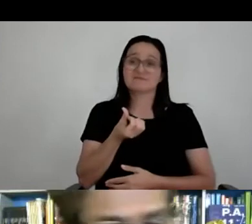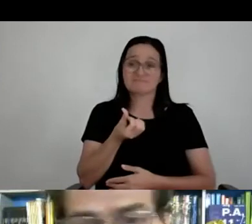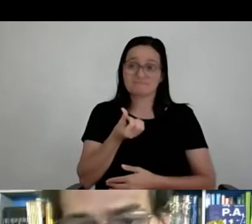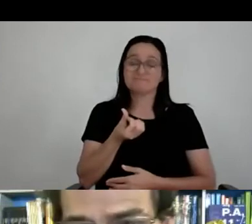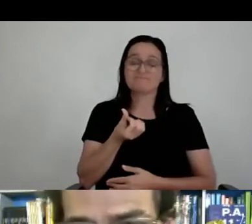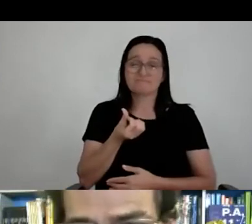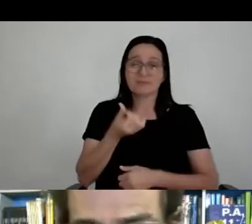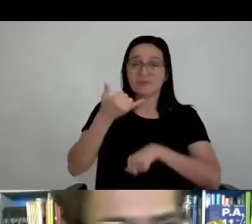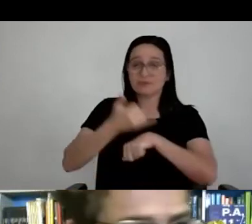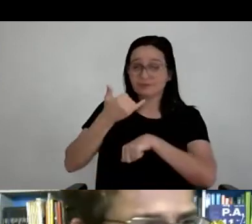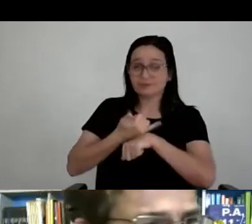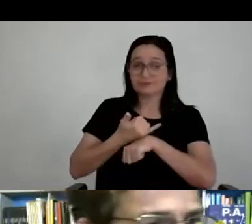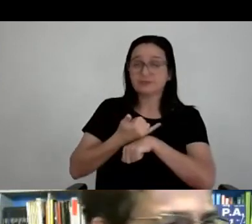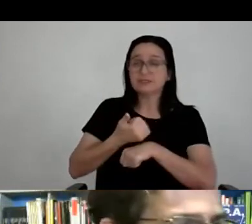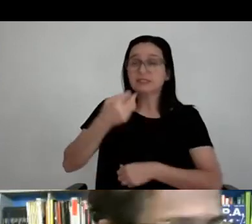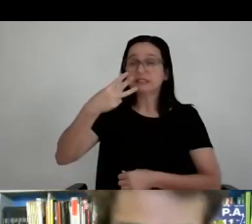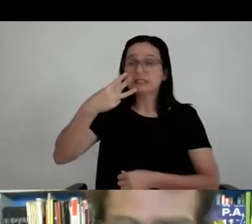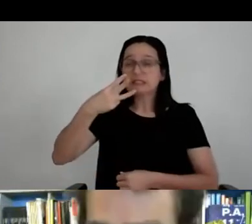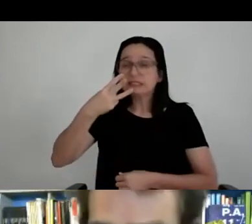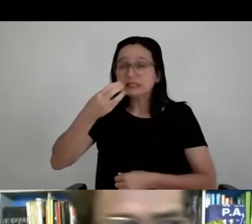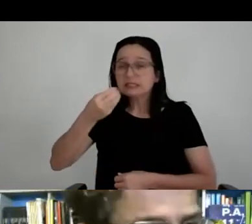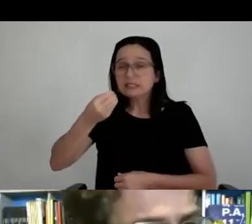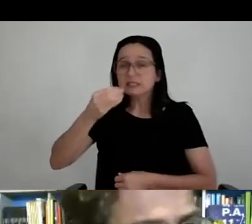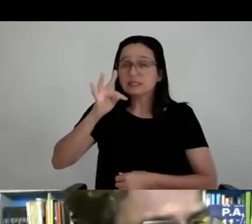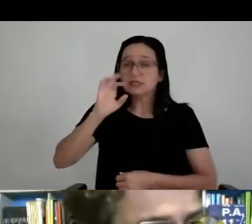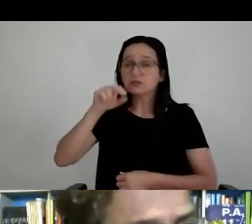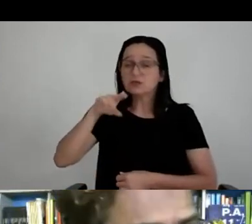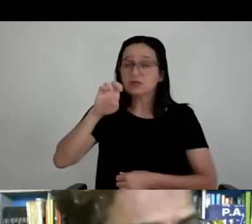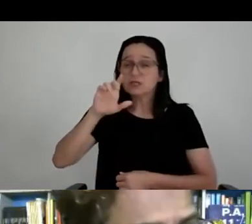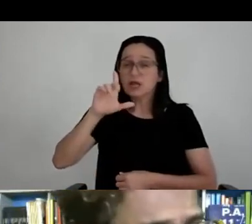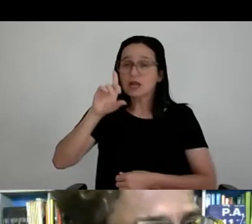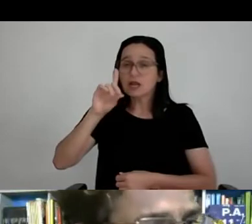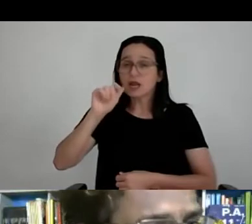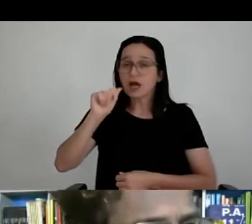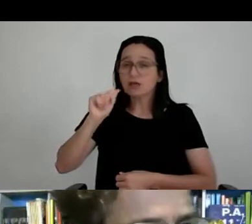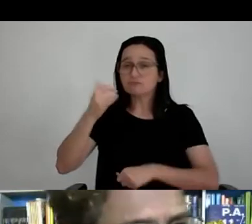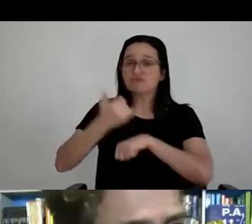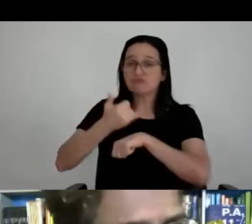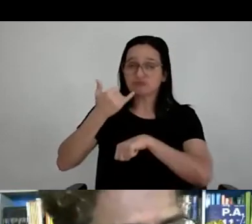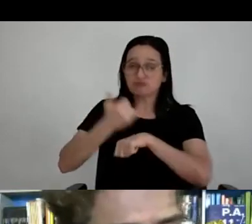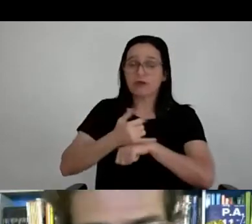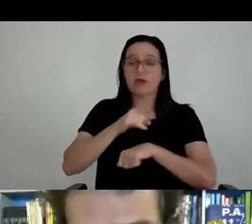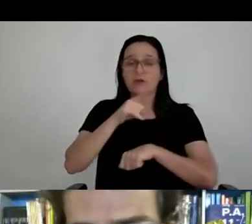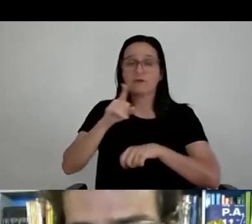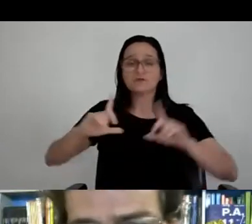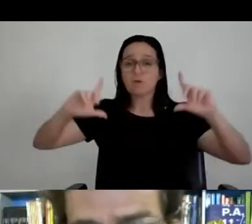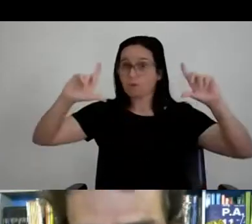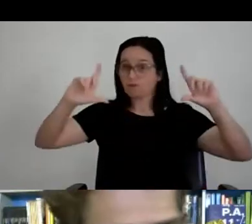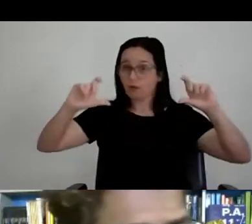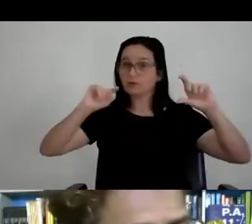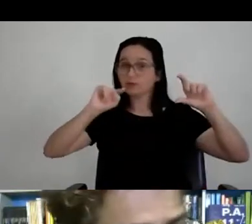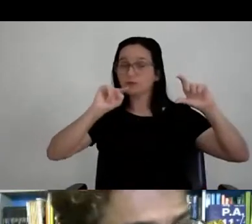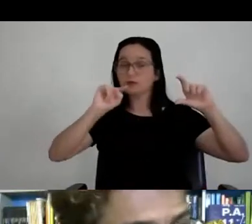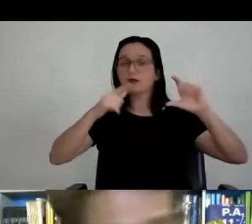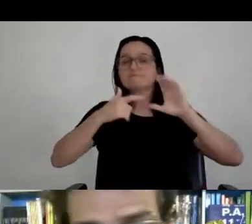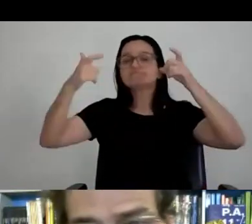São 30 toneladas de ferro que a gente tinha que montar, desmontar e aí funcionando. E essa foto aí, eu botei essa foto porque essa foto a gente tirou em Madrid.